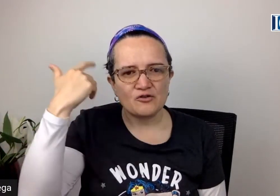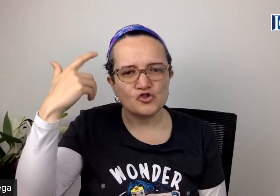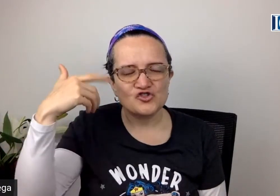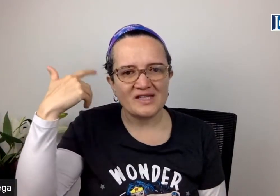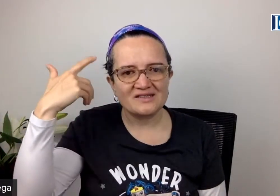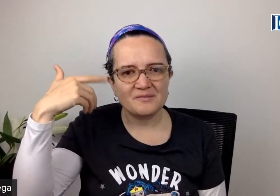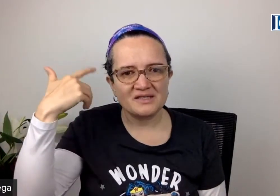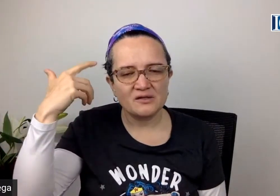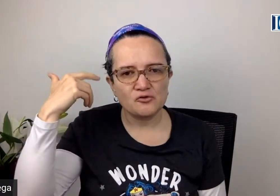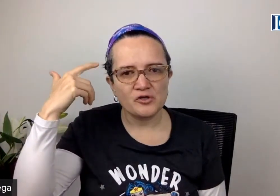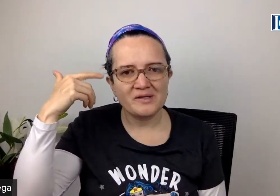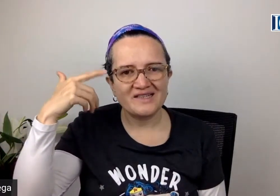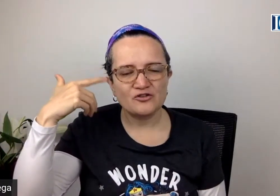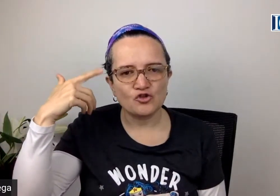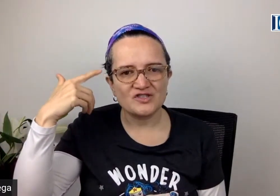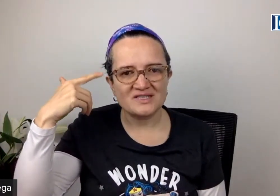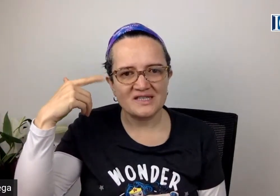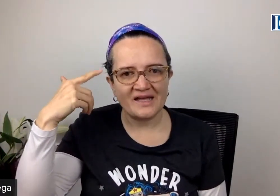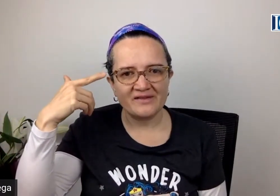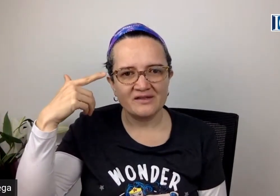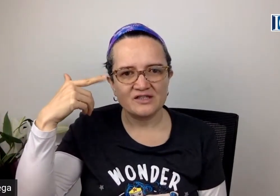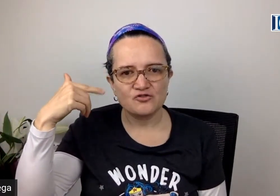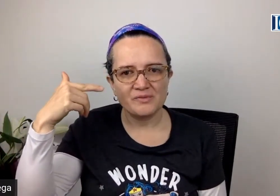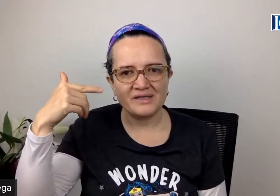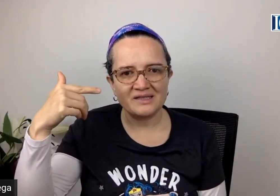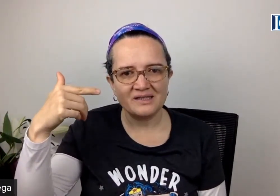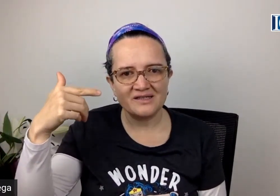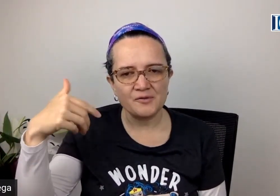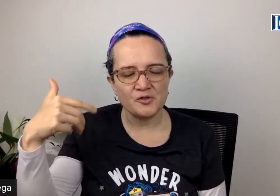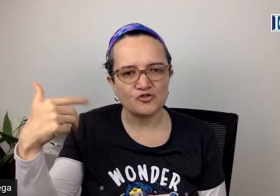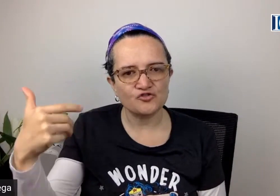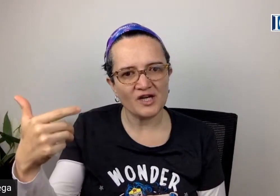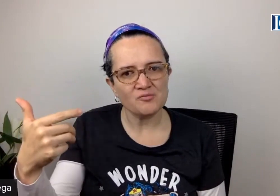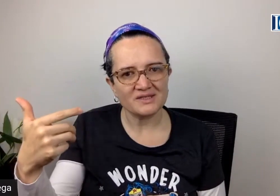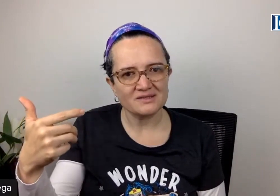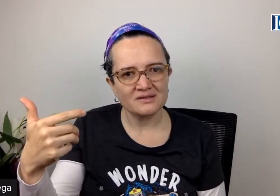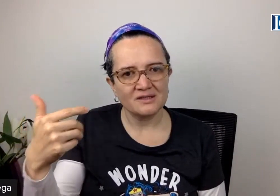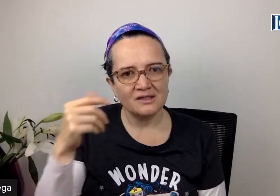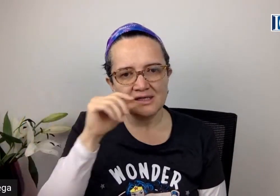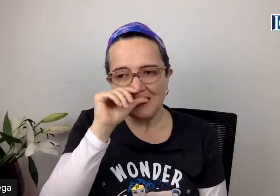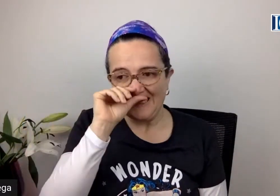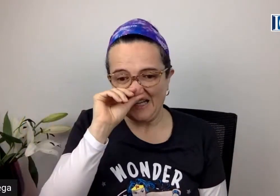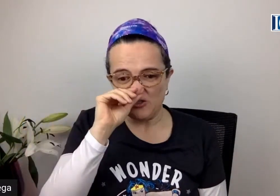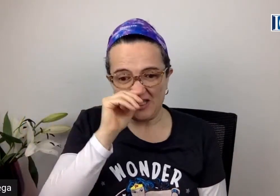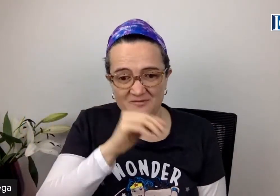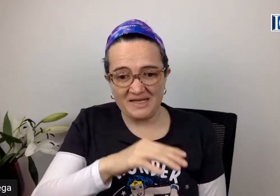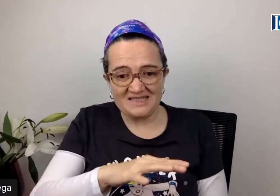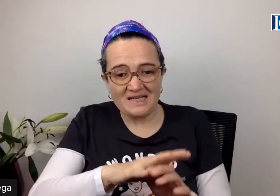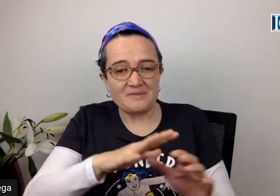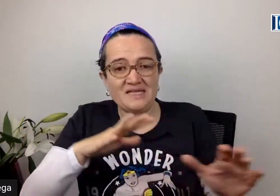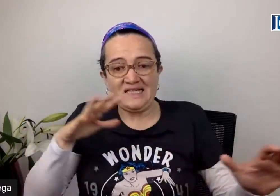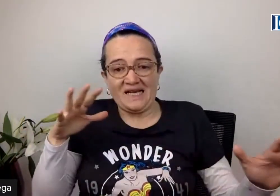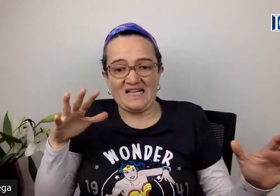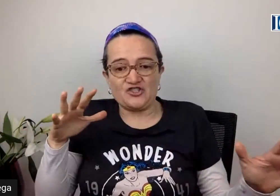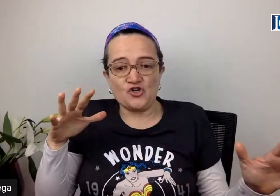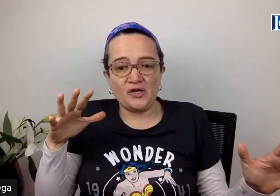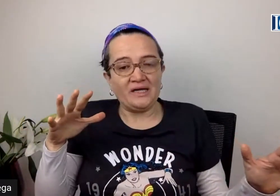constantemente con un nivel de toxicidad en su mente debido a sus traumas. Claro, ustedes ven a Sammy y reacciona